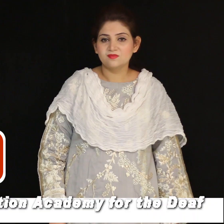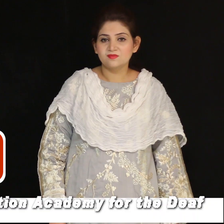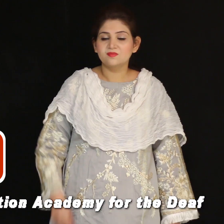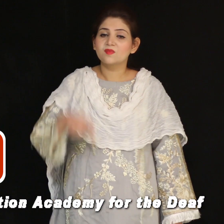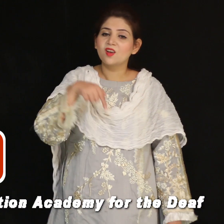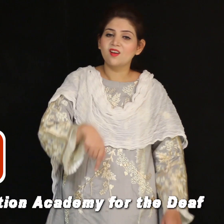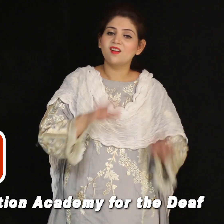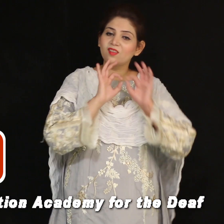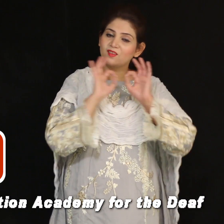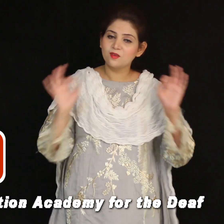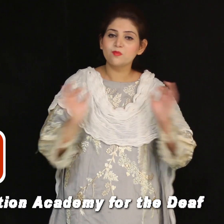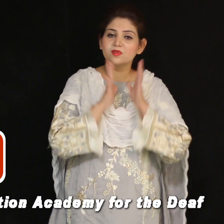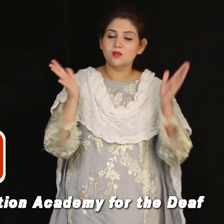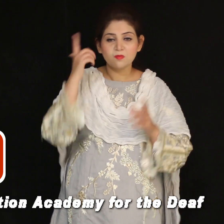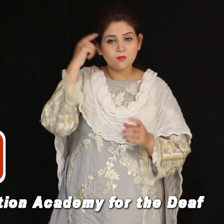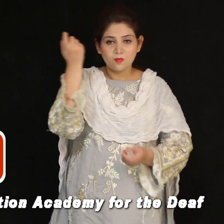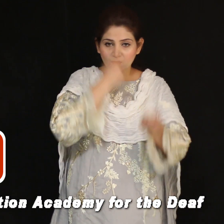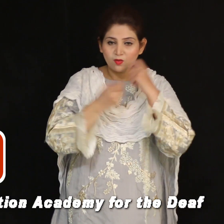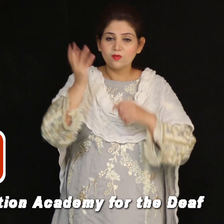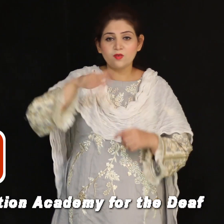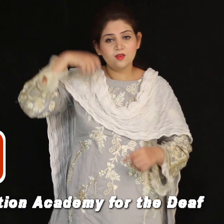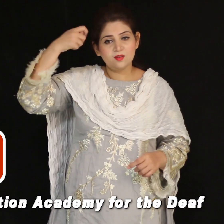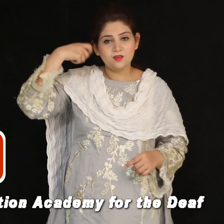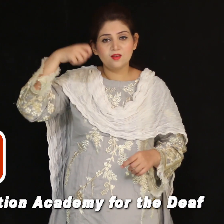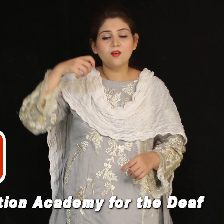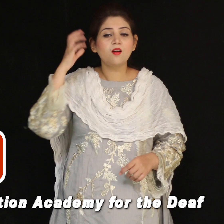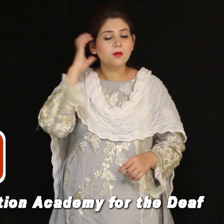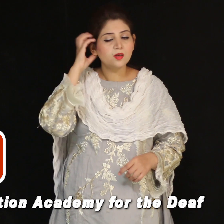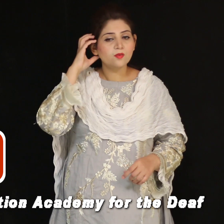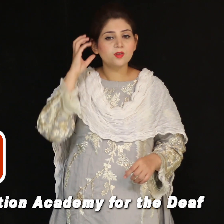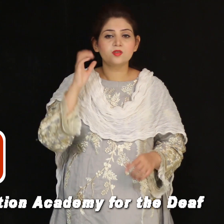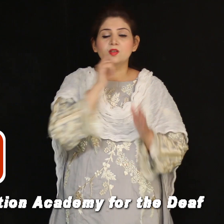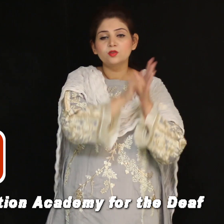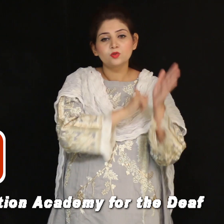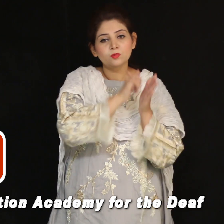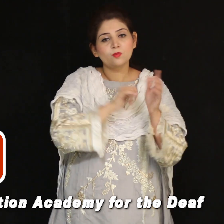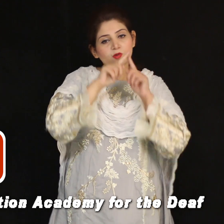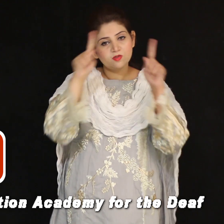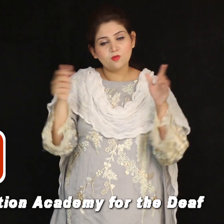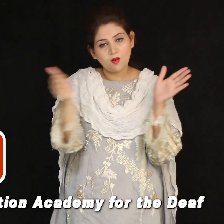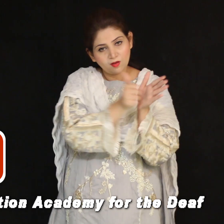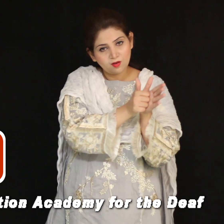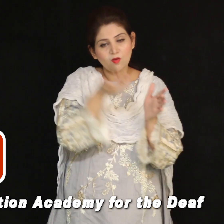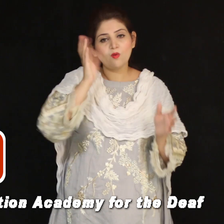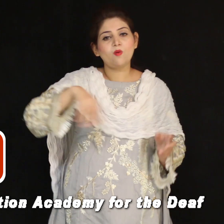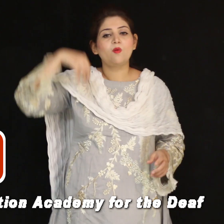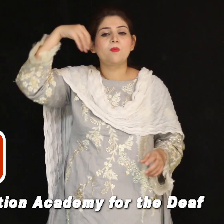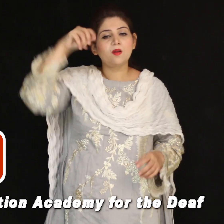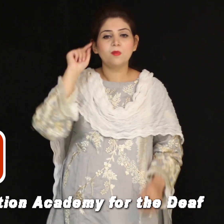آج کے لیے اتنا ہی مزید معلومات اور ویڈیوز کے لیے حمزہ فانڈیشن کے یوٹیوب چینل کو لائک کریں اور بیل